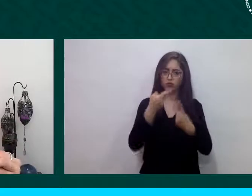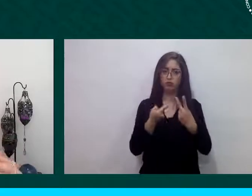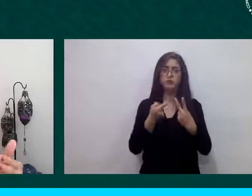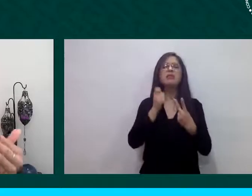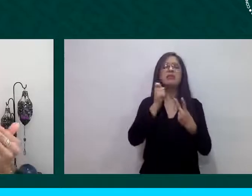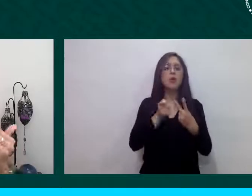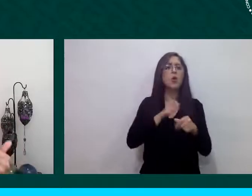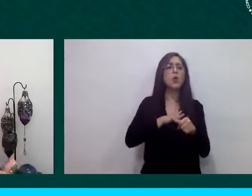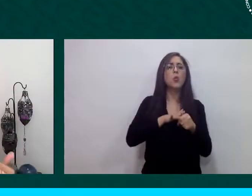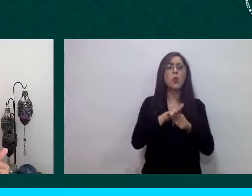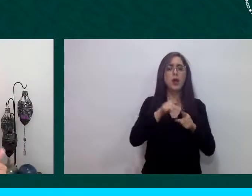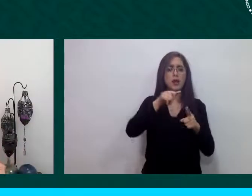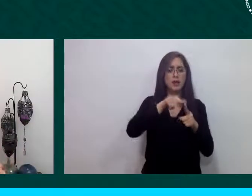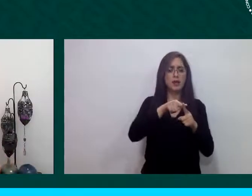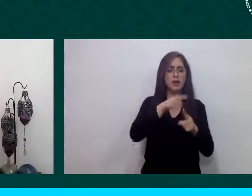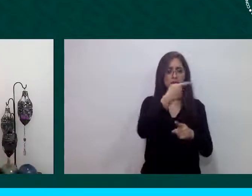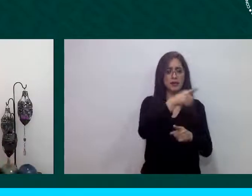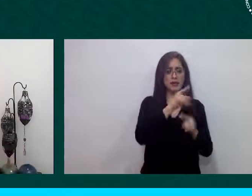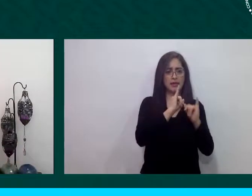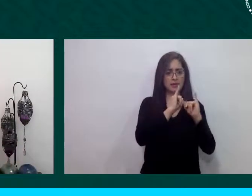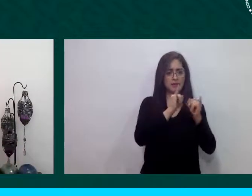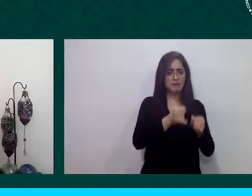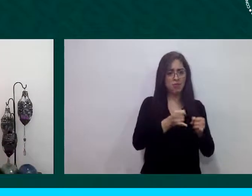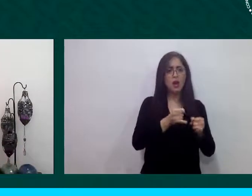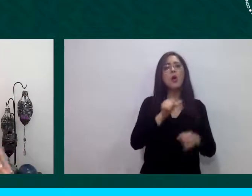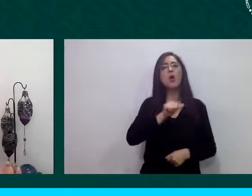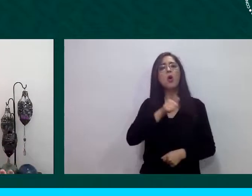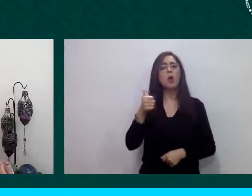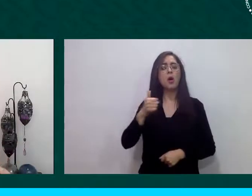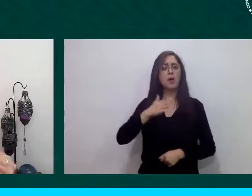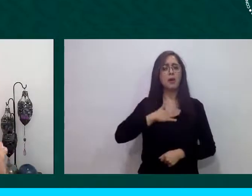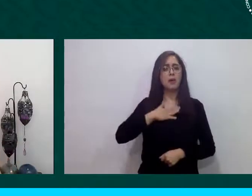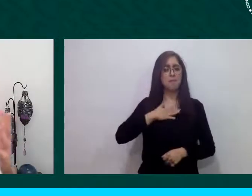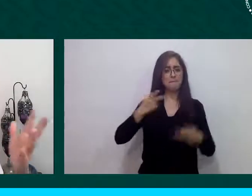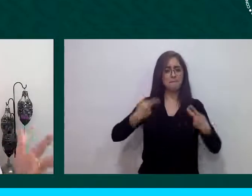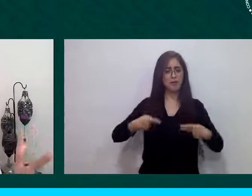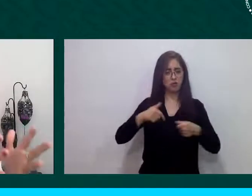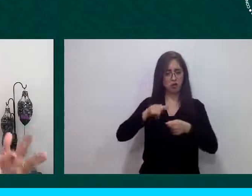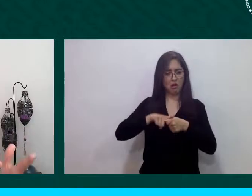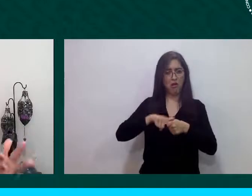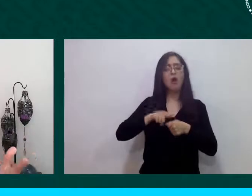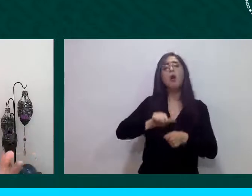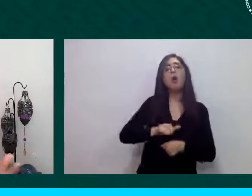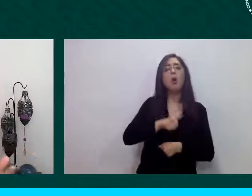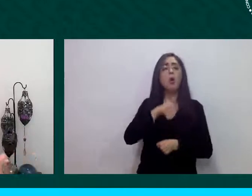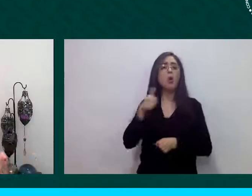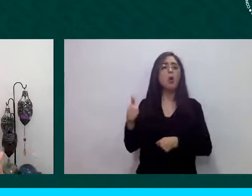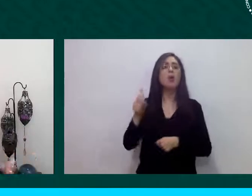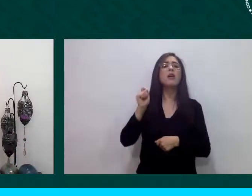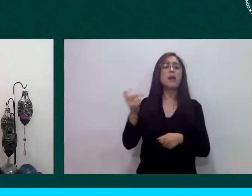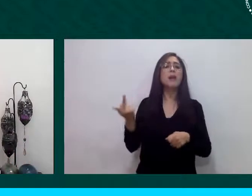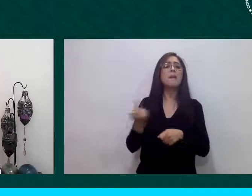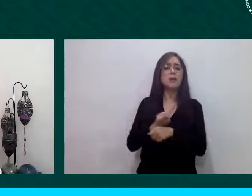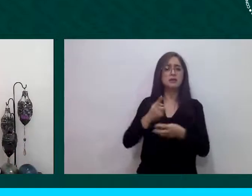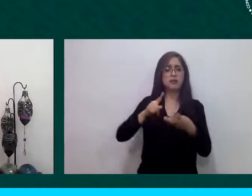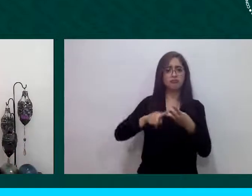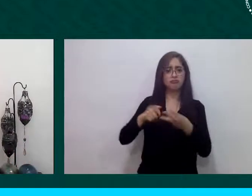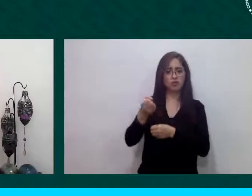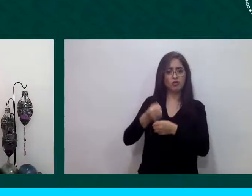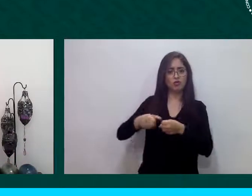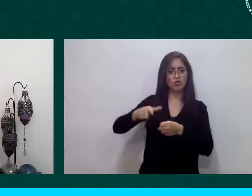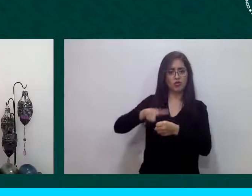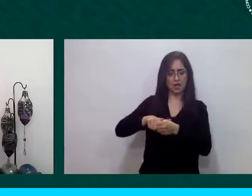personal y uno que tiene que ver con un entorno social. Respecto del entorno individual, esta